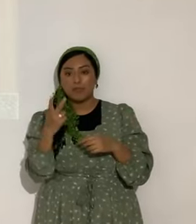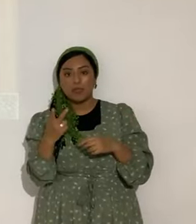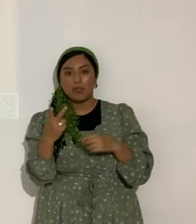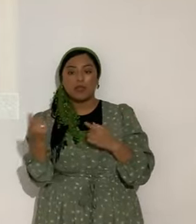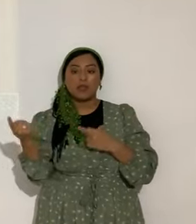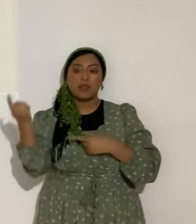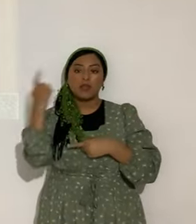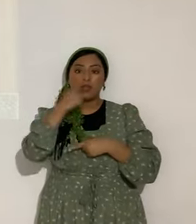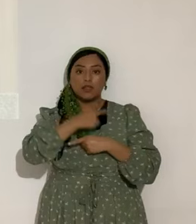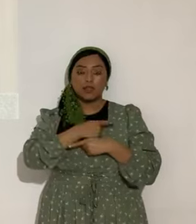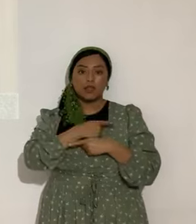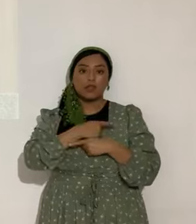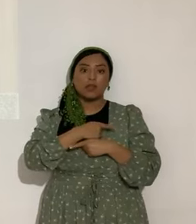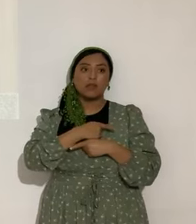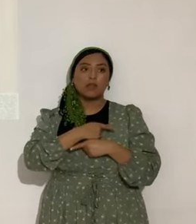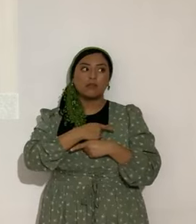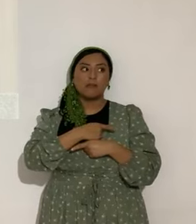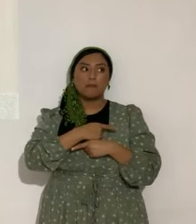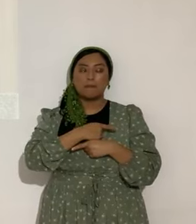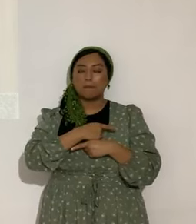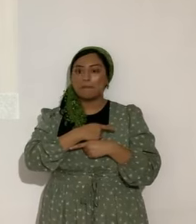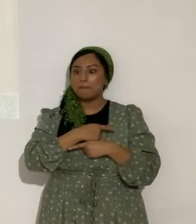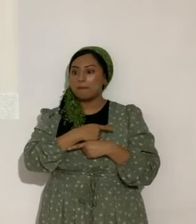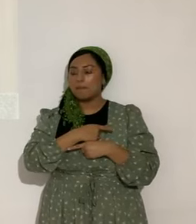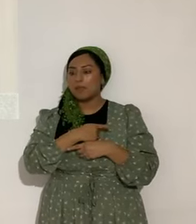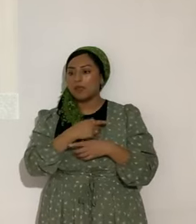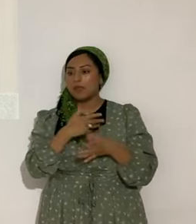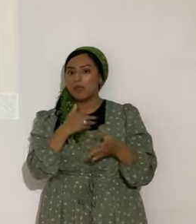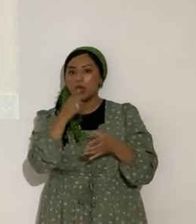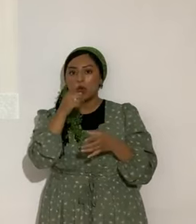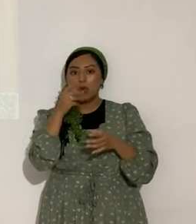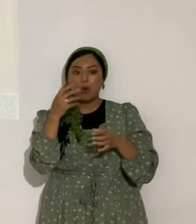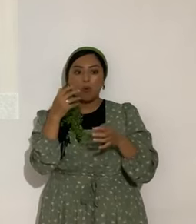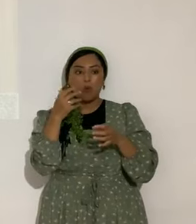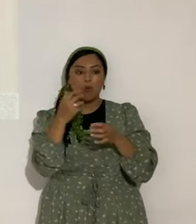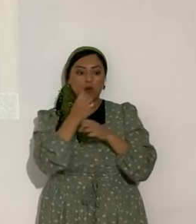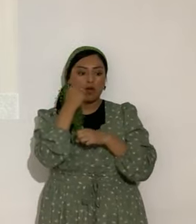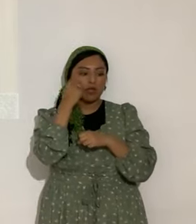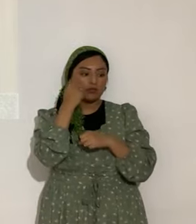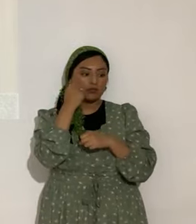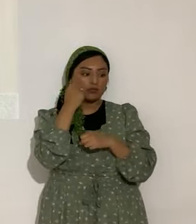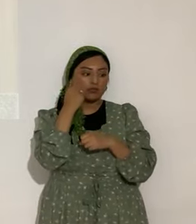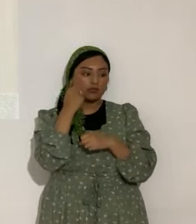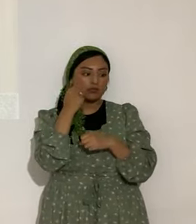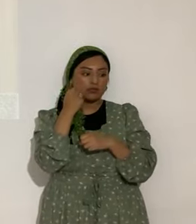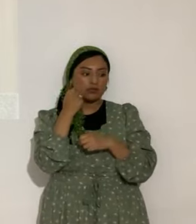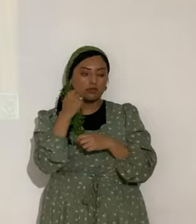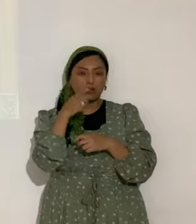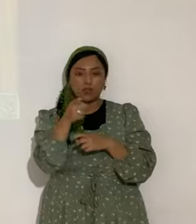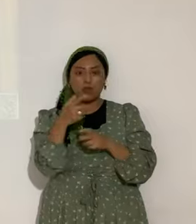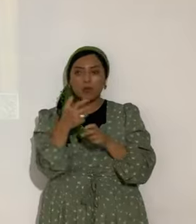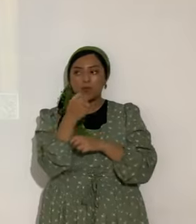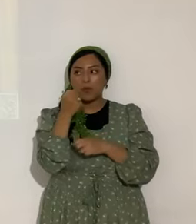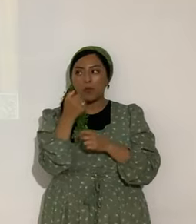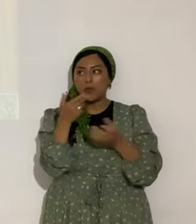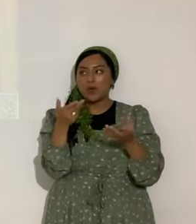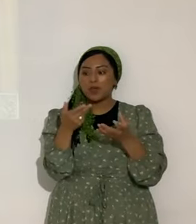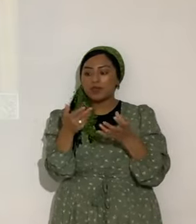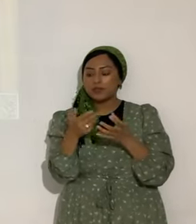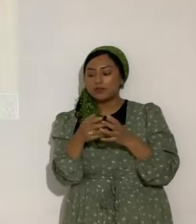el día en que ganaste, no la lotería, no, eso no, los mesiánicos no jugamos lotería, después les explico el